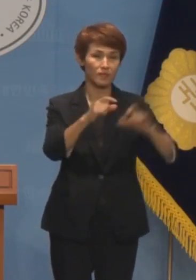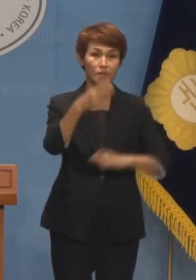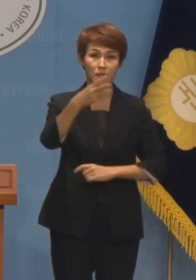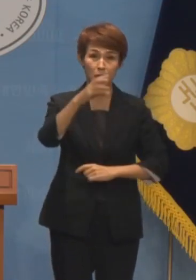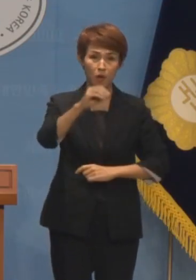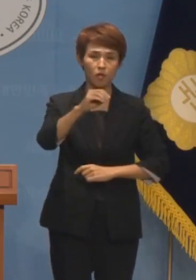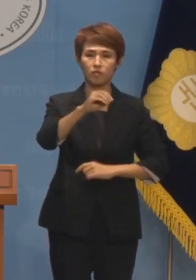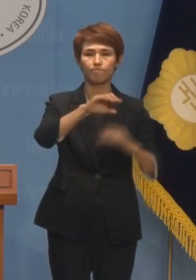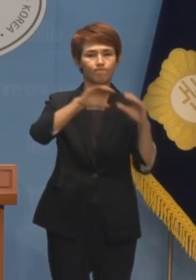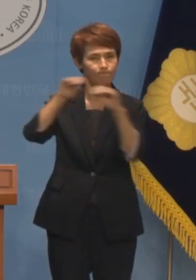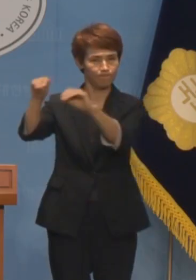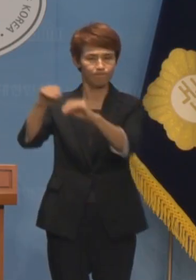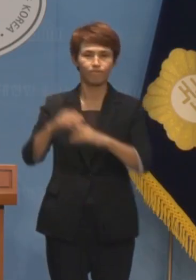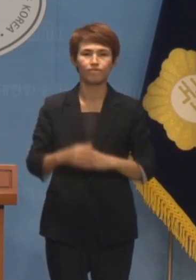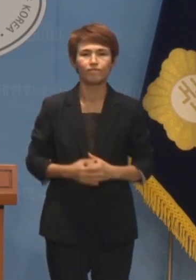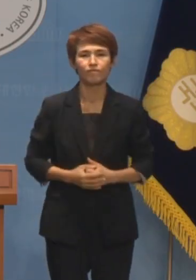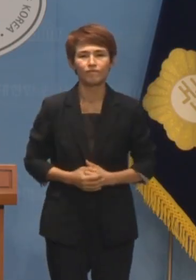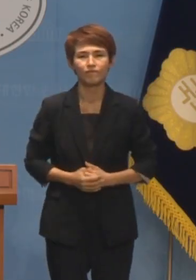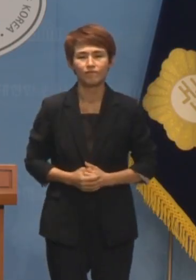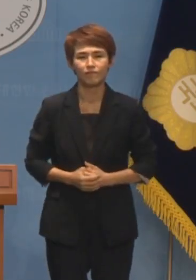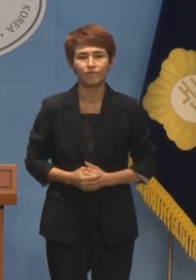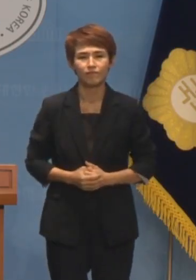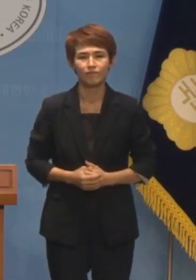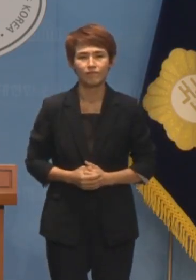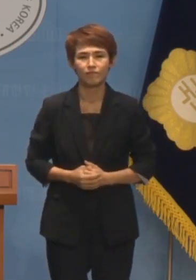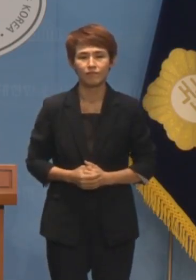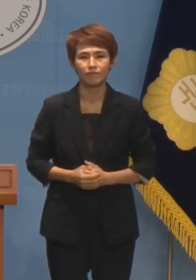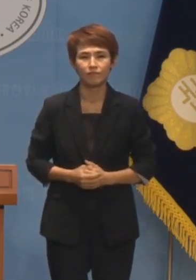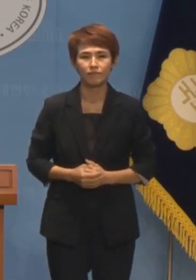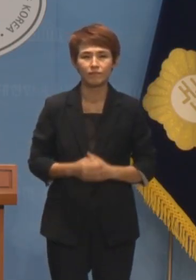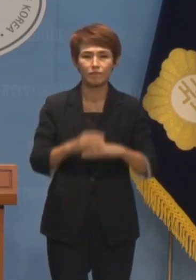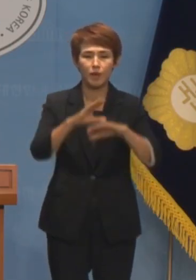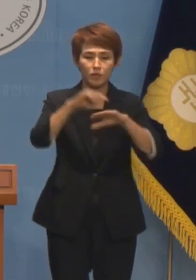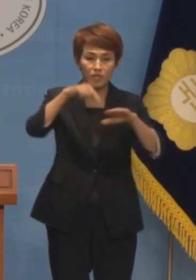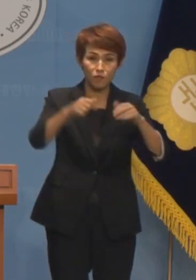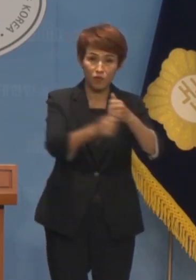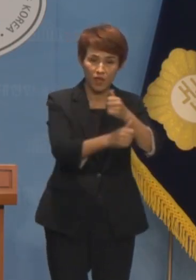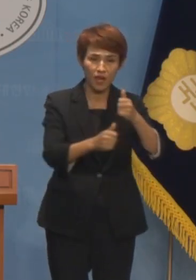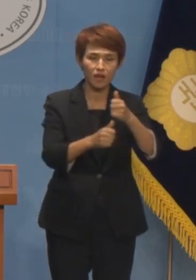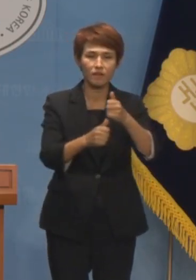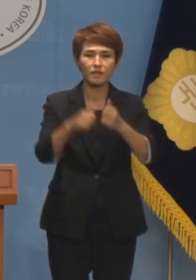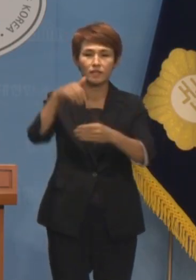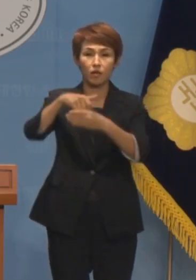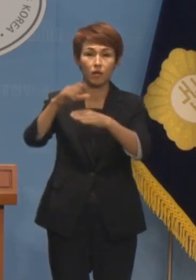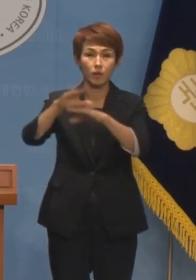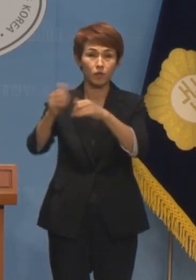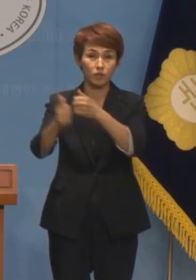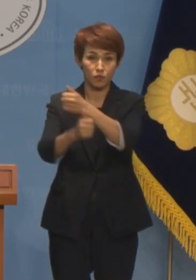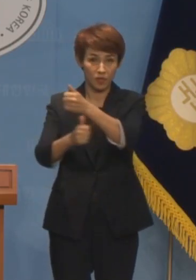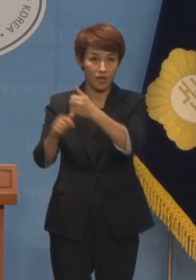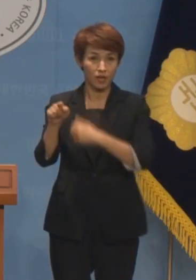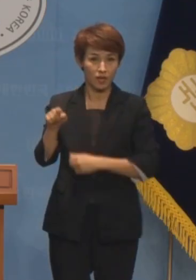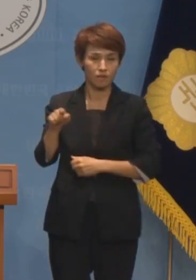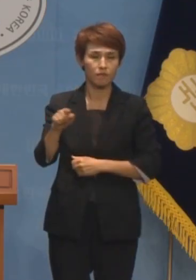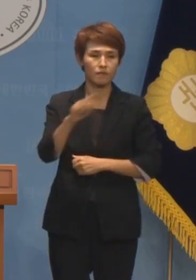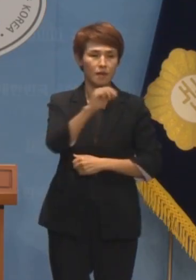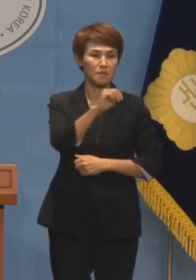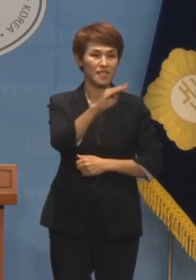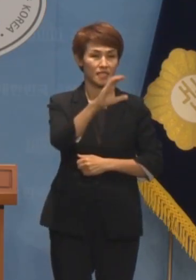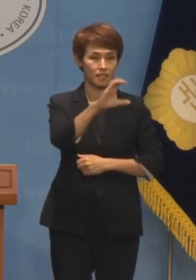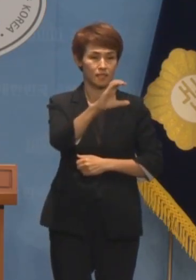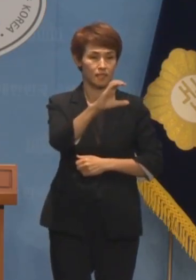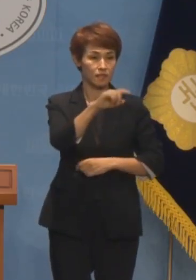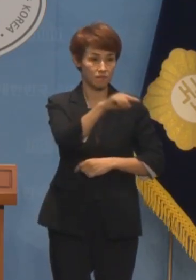효력을 정지했습니다. 이로써 방심위 및 22대 총선 선거방송심의위가 MBC를 상대로